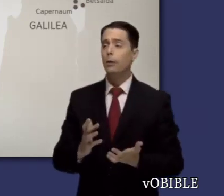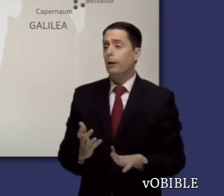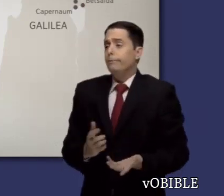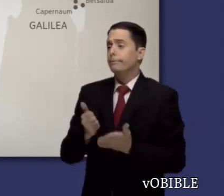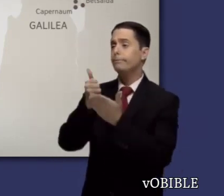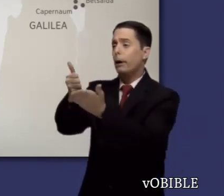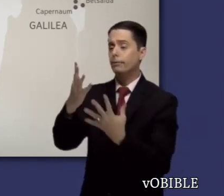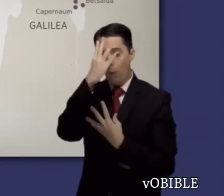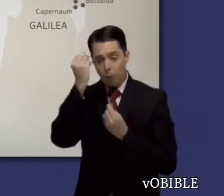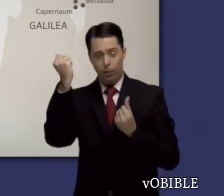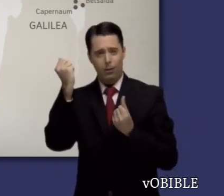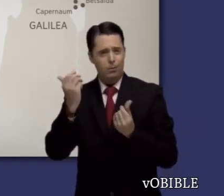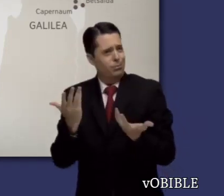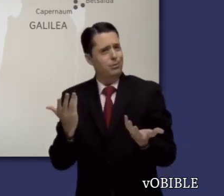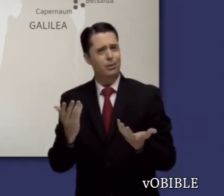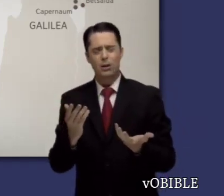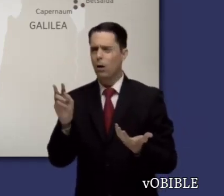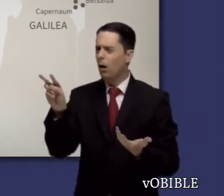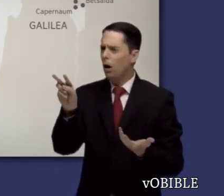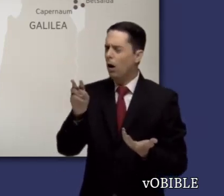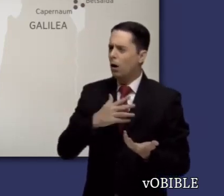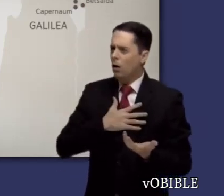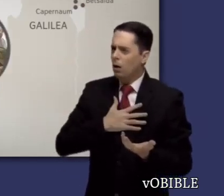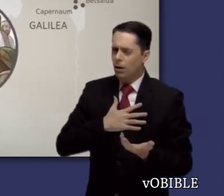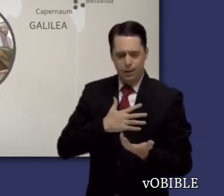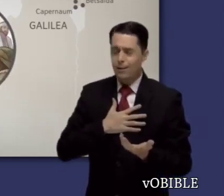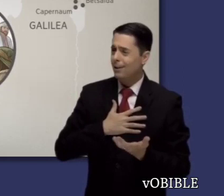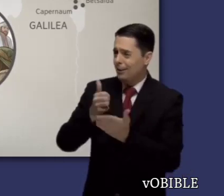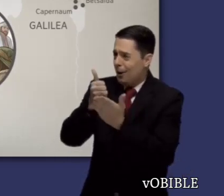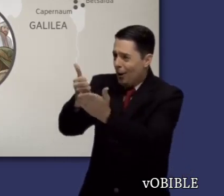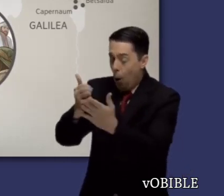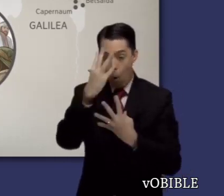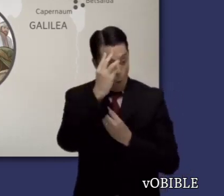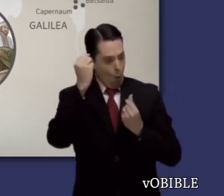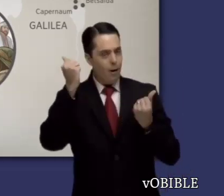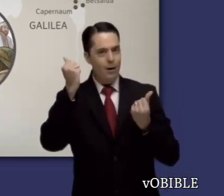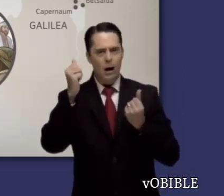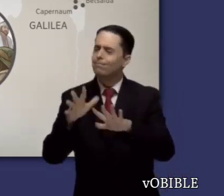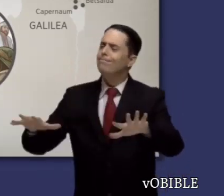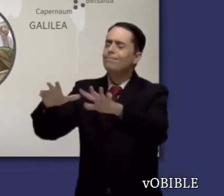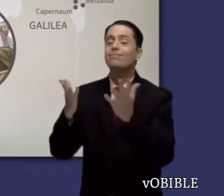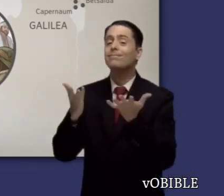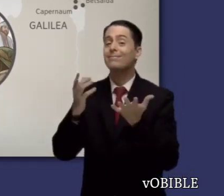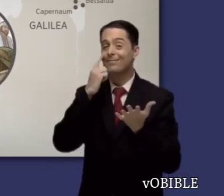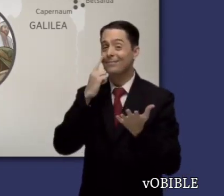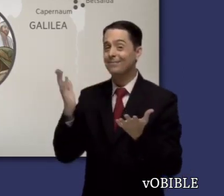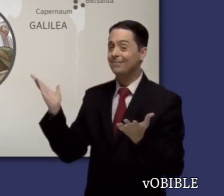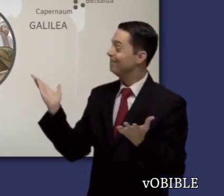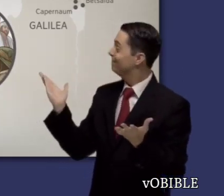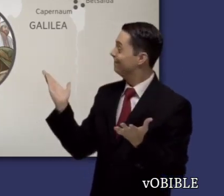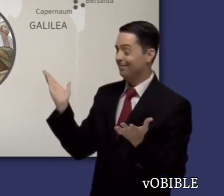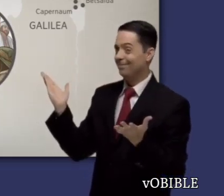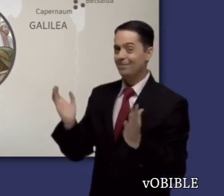al principio de su ministerio, principalmente en Galilea. Lucas no sólo da detalles específicos de las enfermedades que Jesús